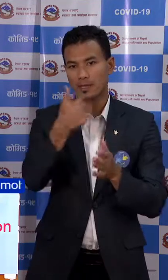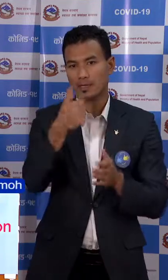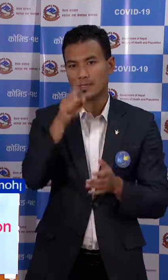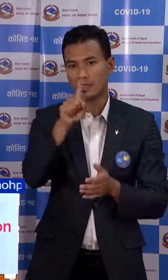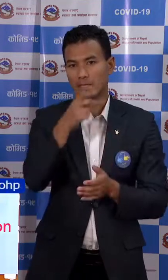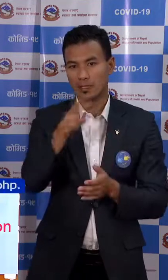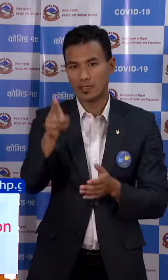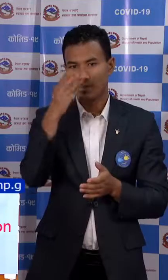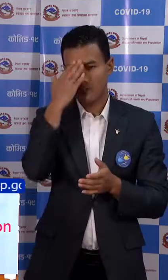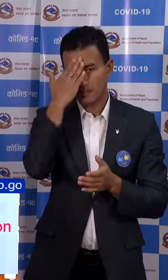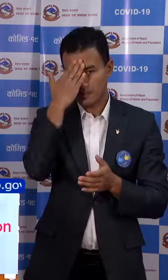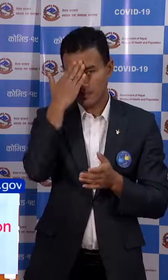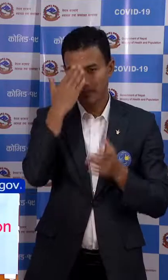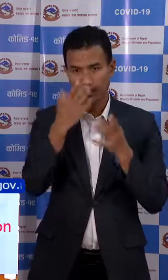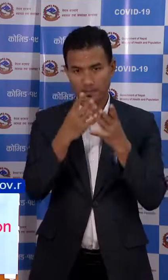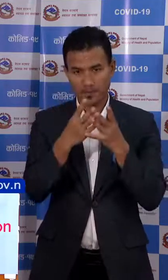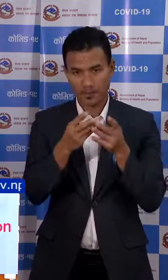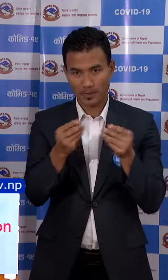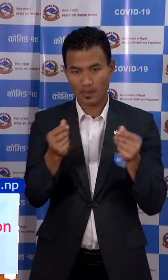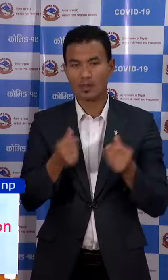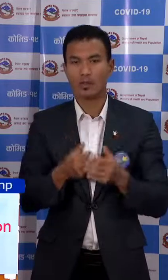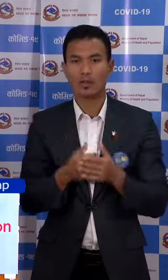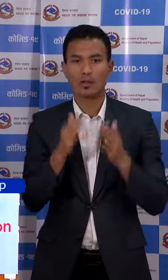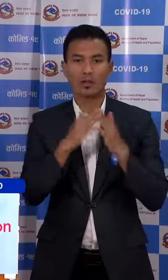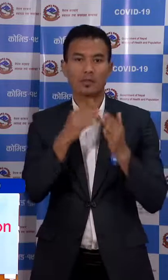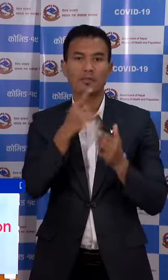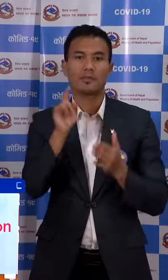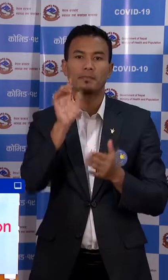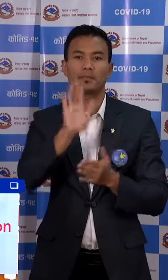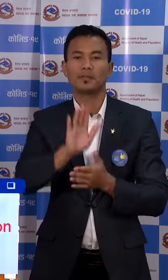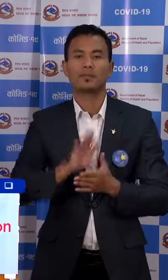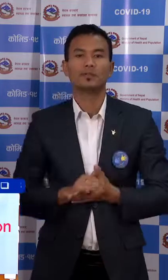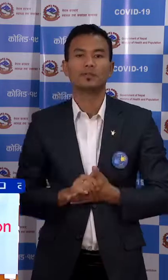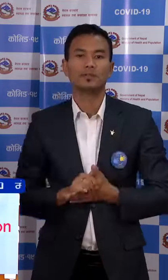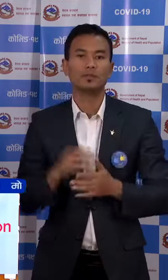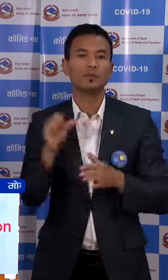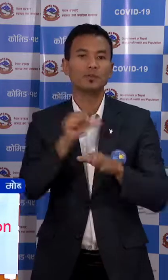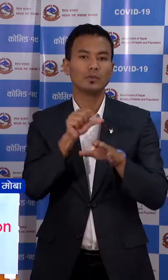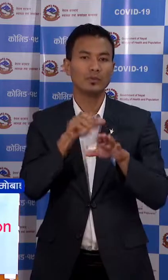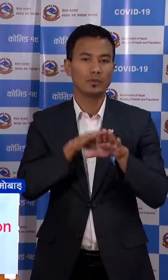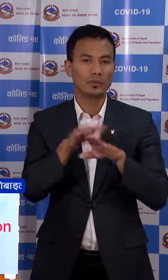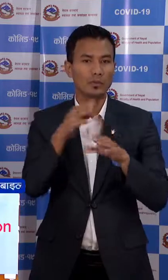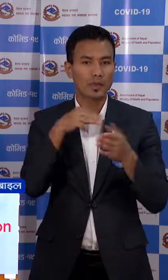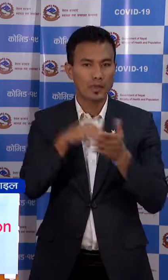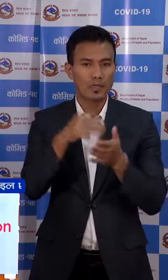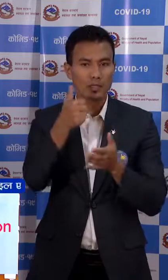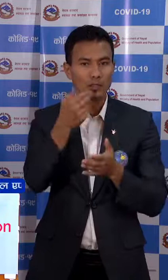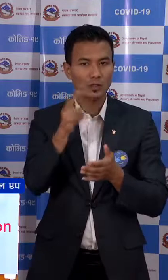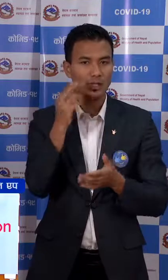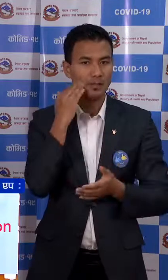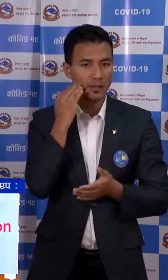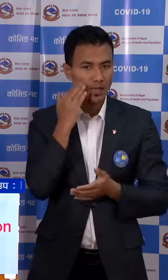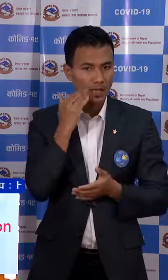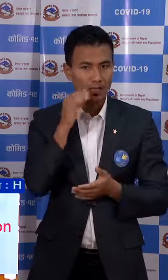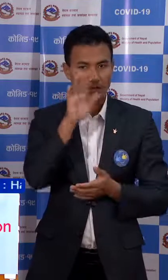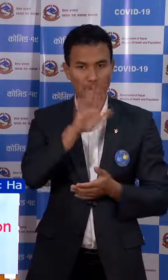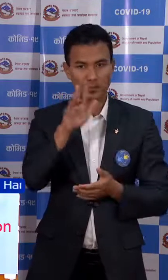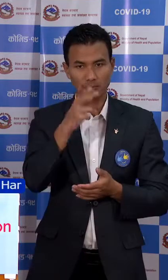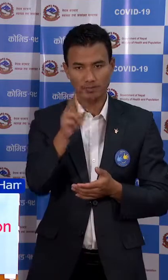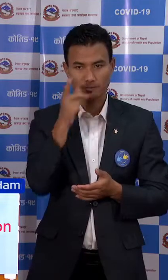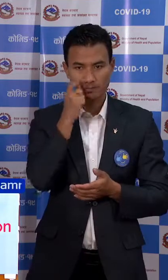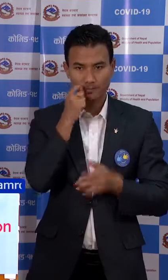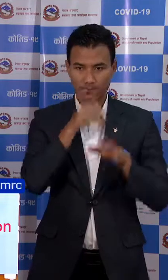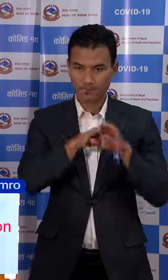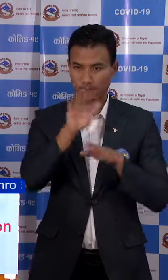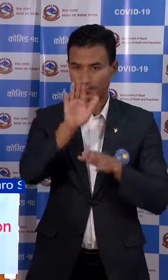जना संक्रमित दिश्चा आजुन बाएको चा तेसमाद्दे 6 जना महिला र 15 जना